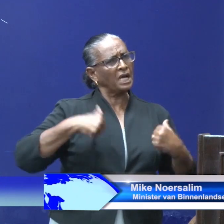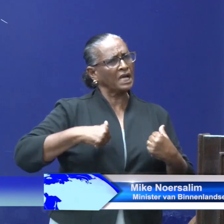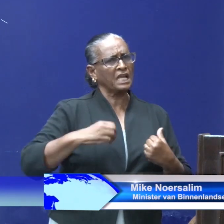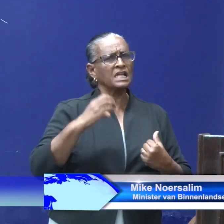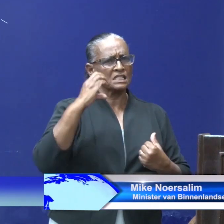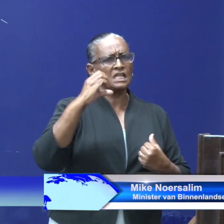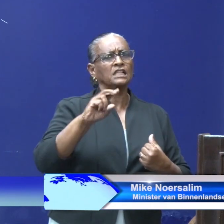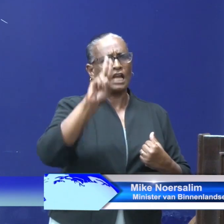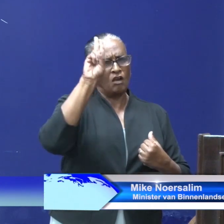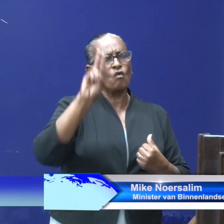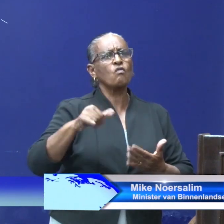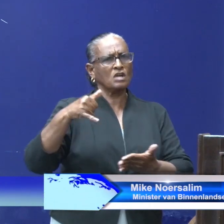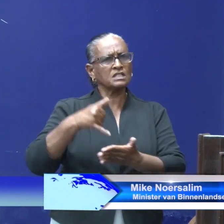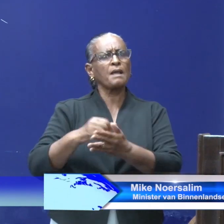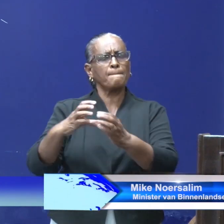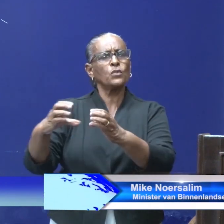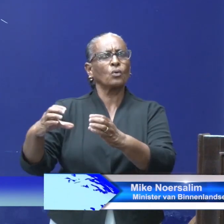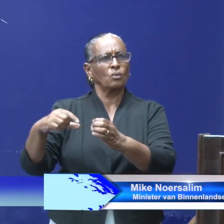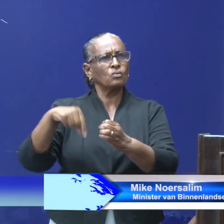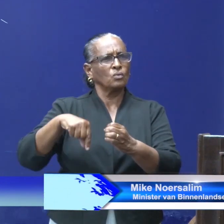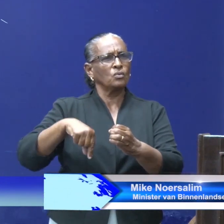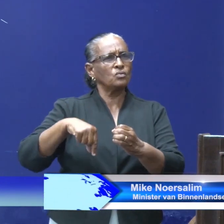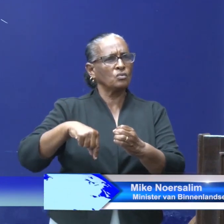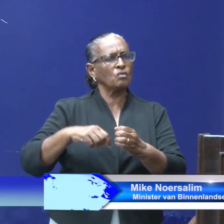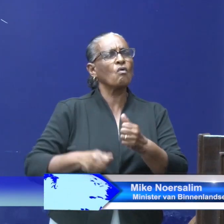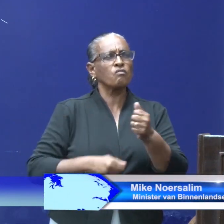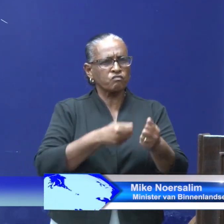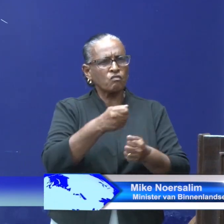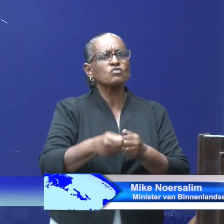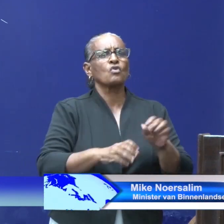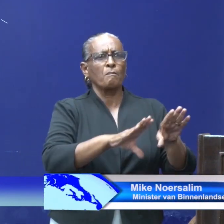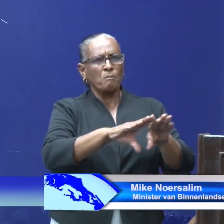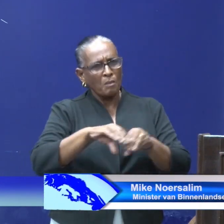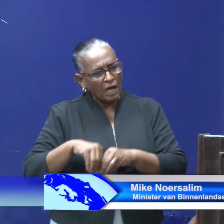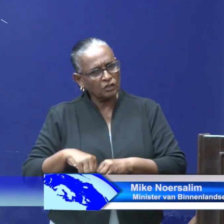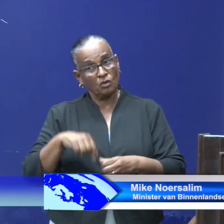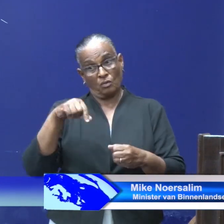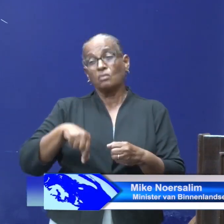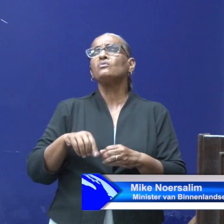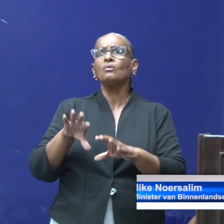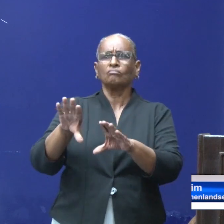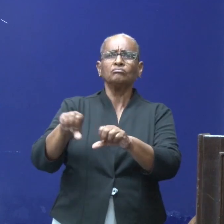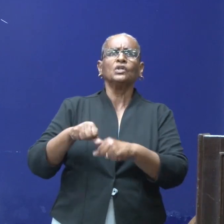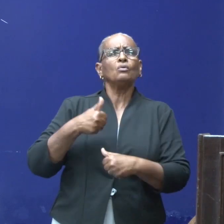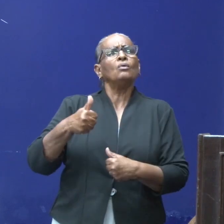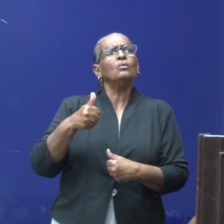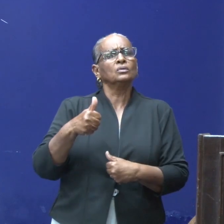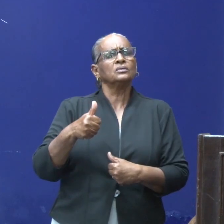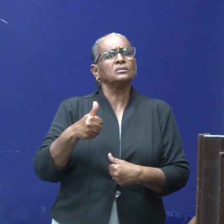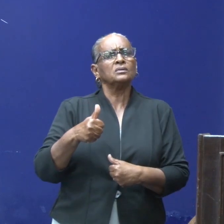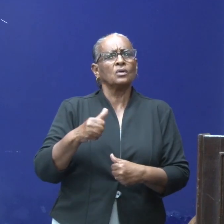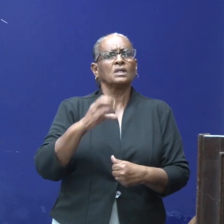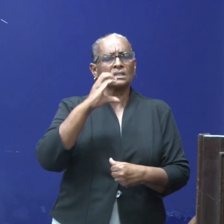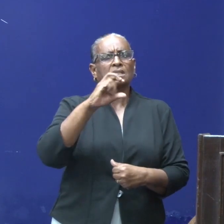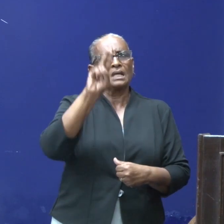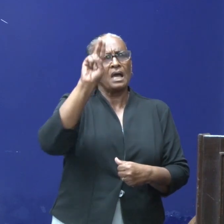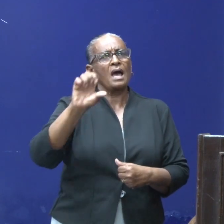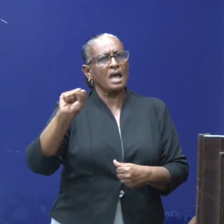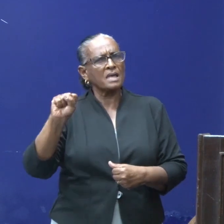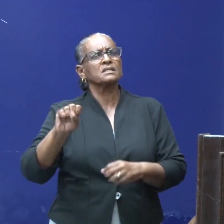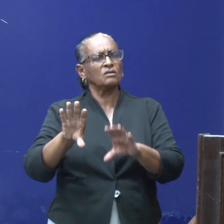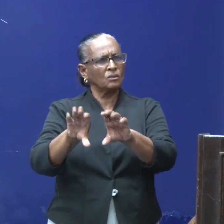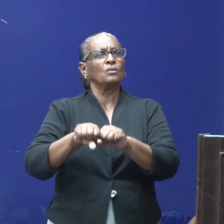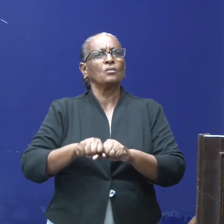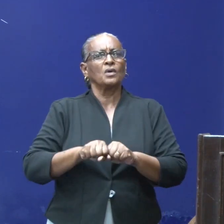Centraal Hoofdstembureau. De voorzorgsmaatregelen zijn in acht genomen door het CAS, waarbij